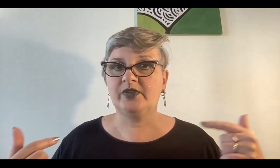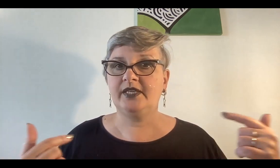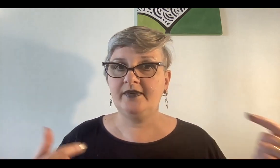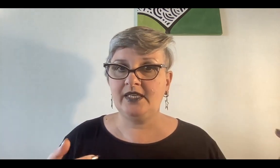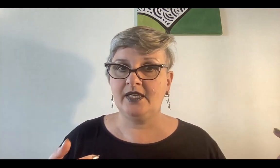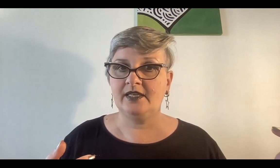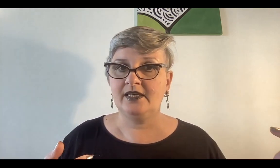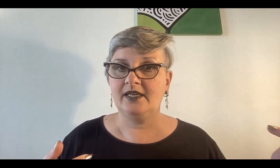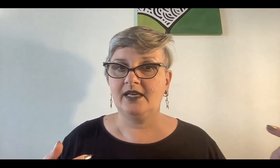soportes de vida.